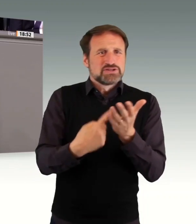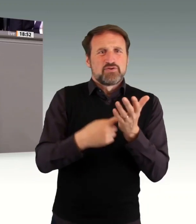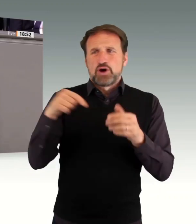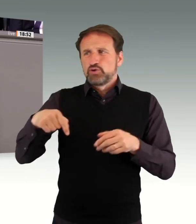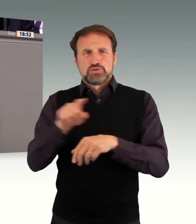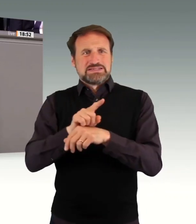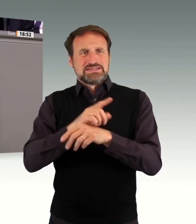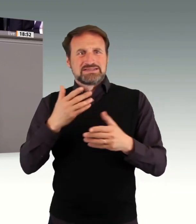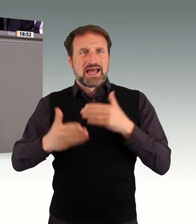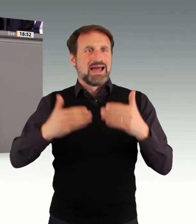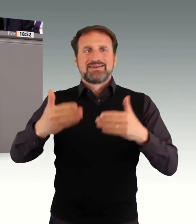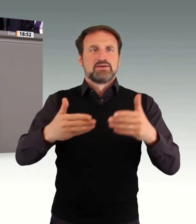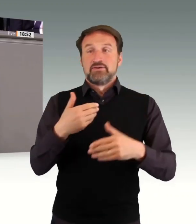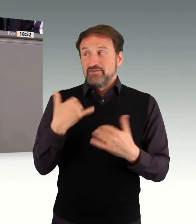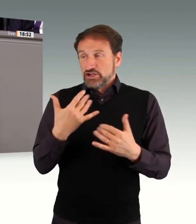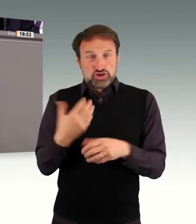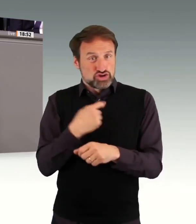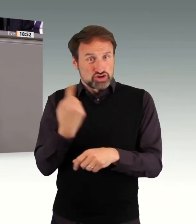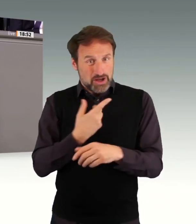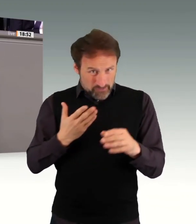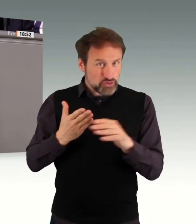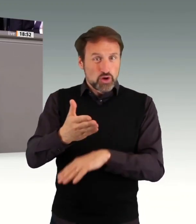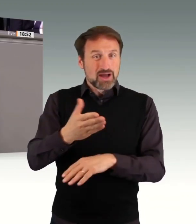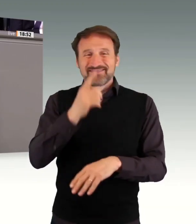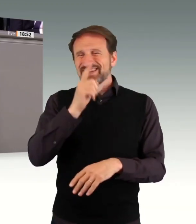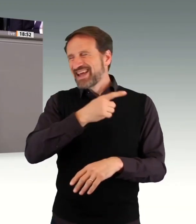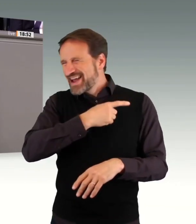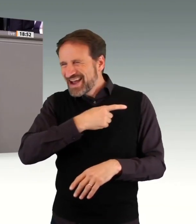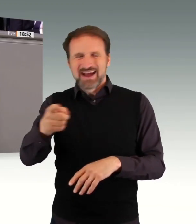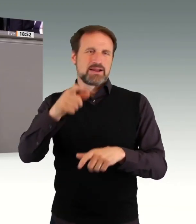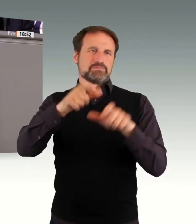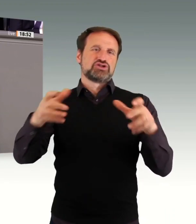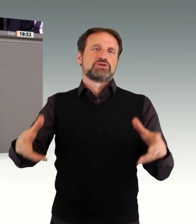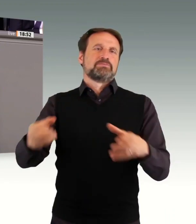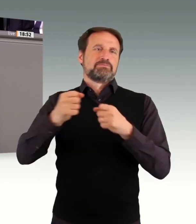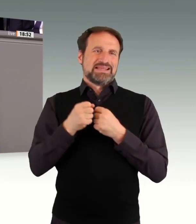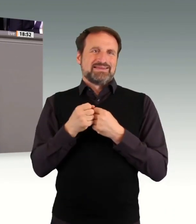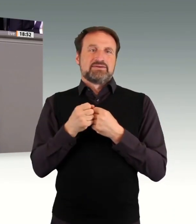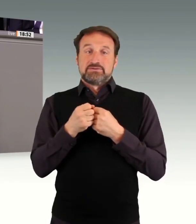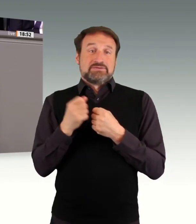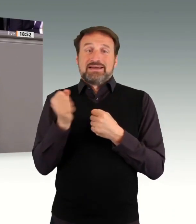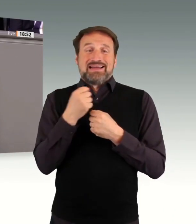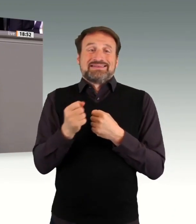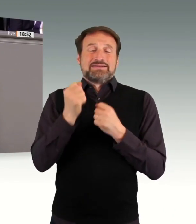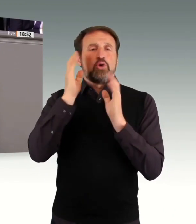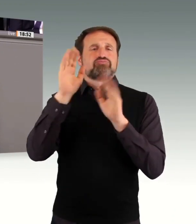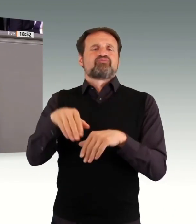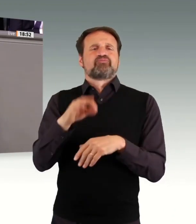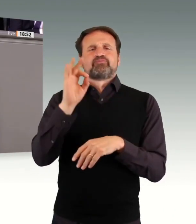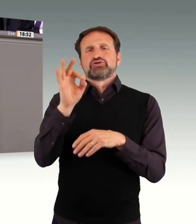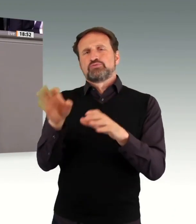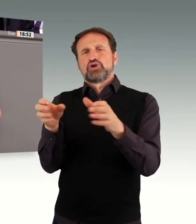Arbeitnehmer gesund bleiben. Wir können und wollen auf sie nicht verzichten. Deshalb ist es notwendig, das betriebliche